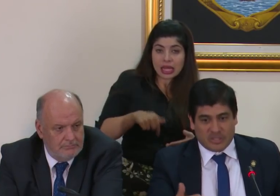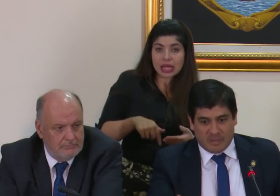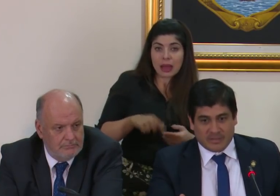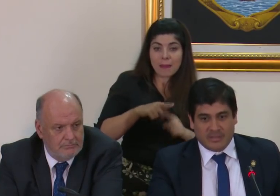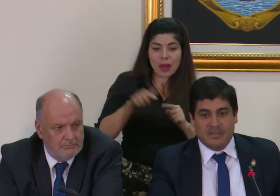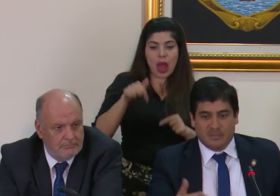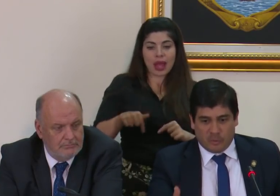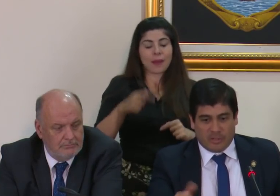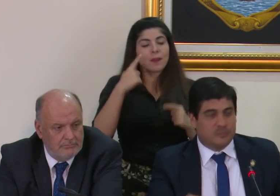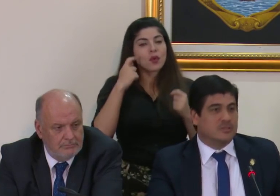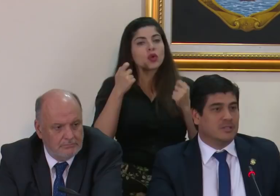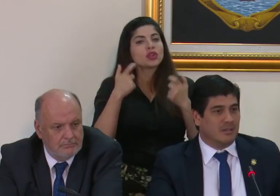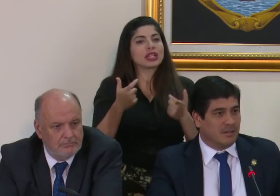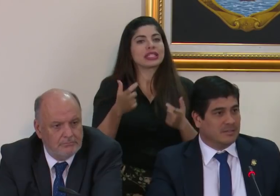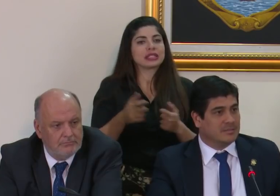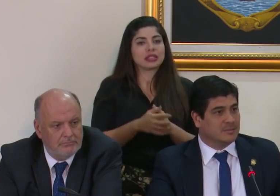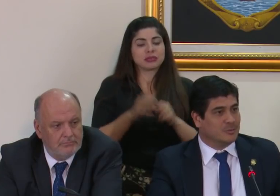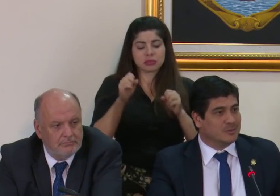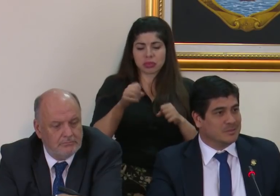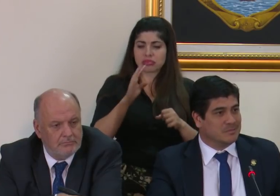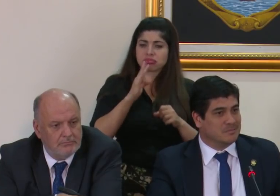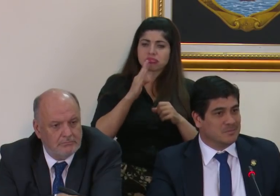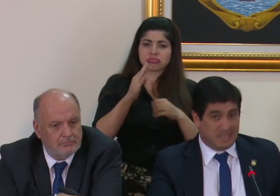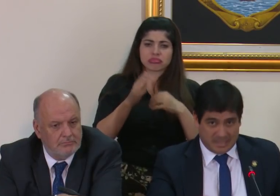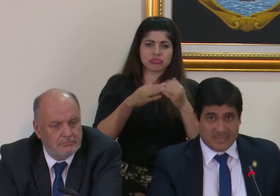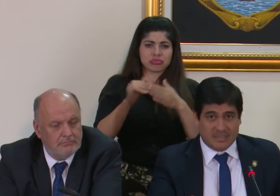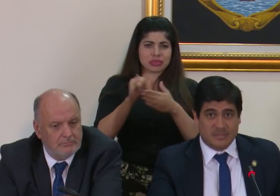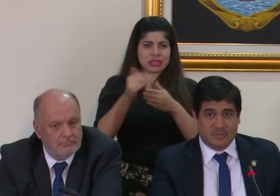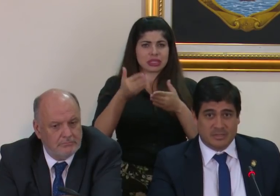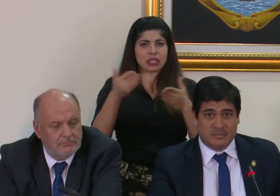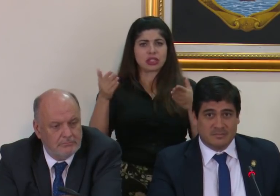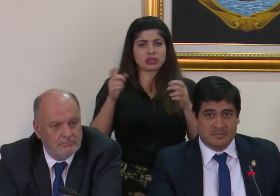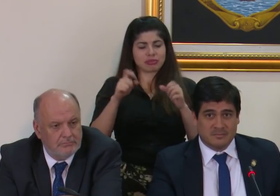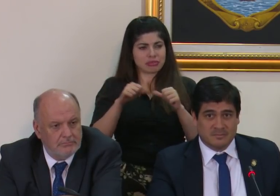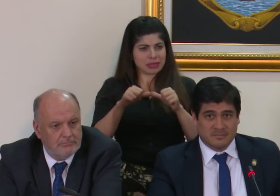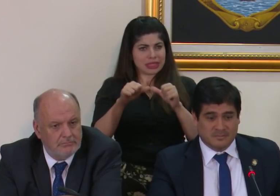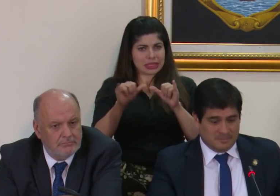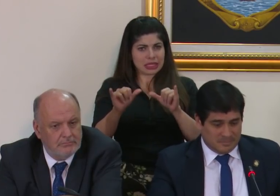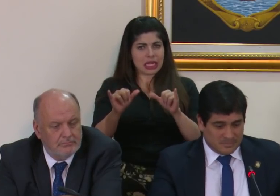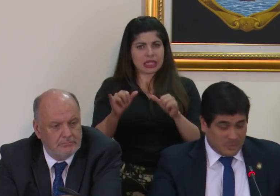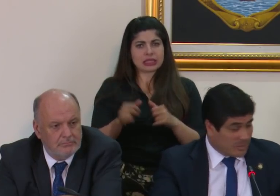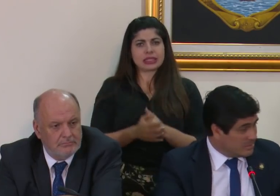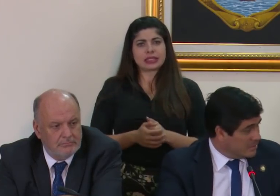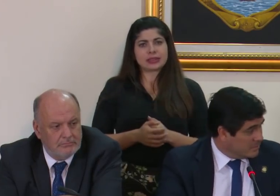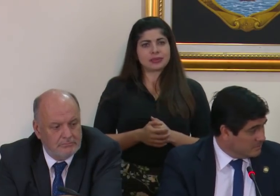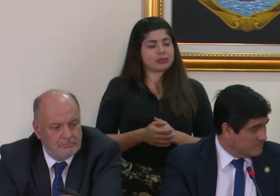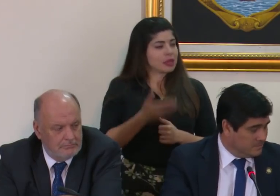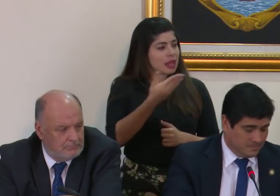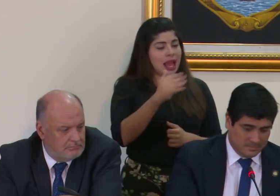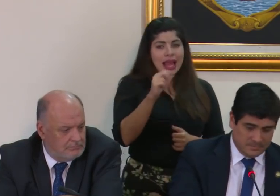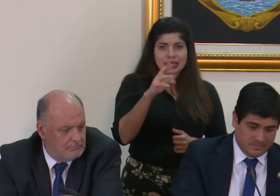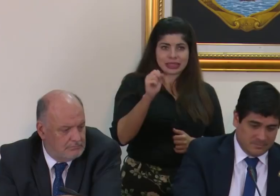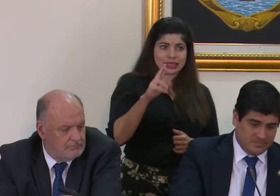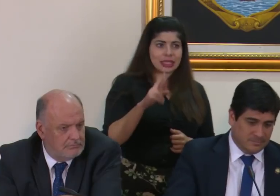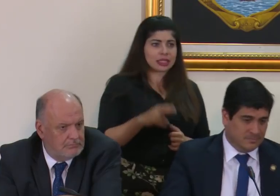acá dichosamente podemos hablar de estas cosas y que siga siendo así señor canciller